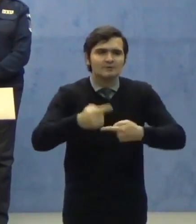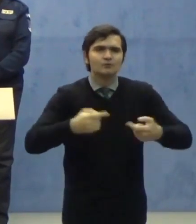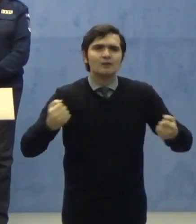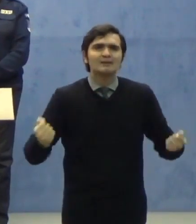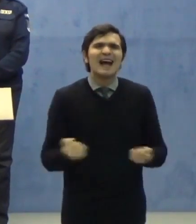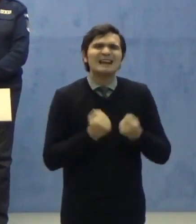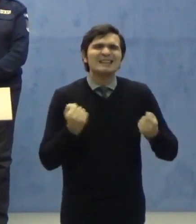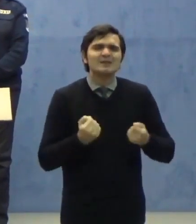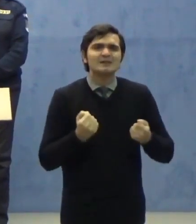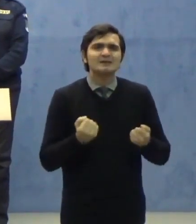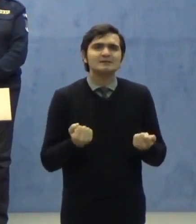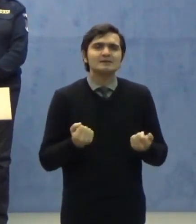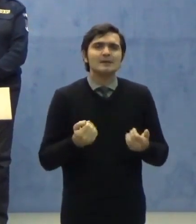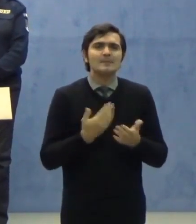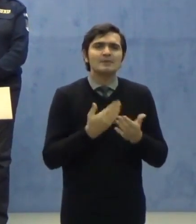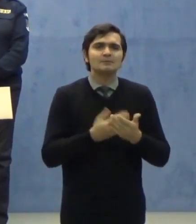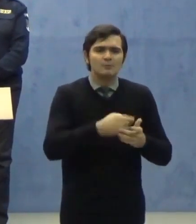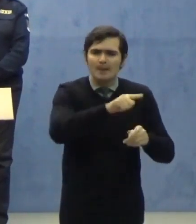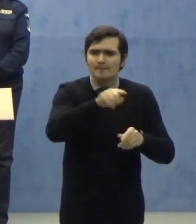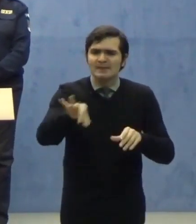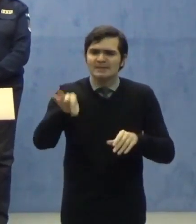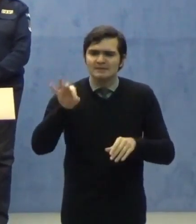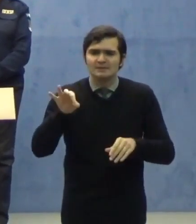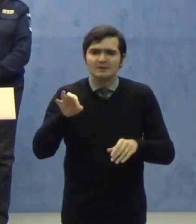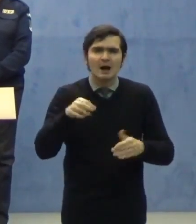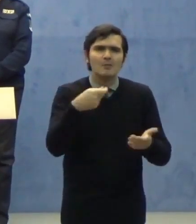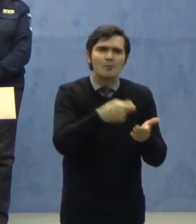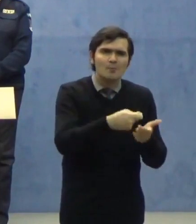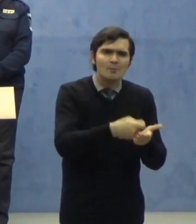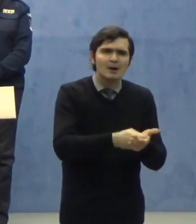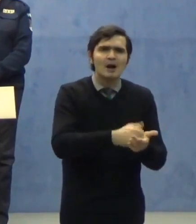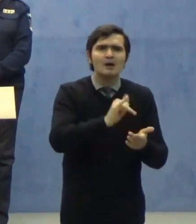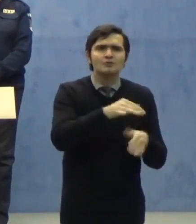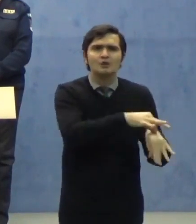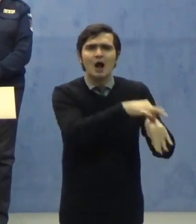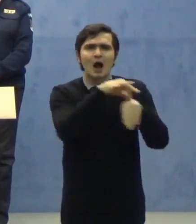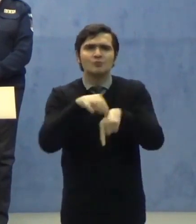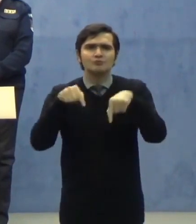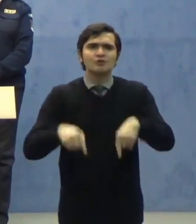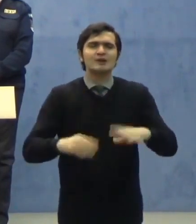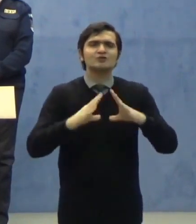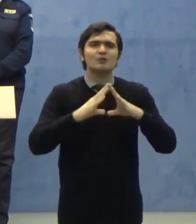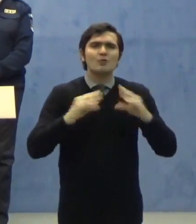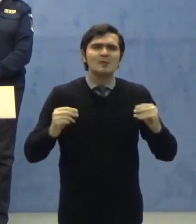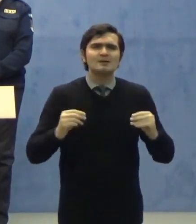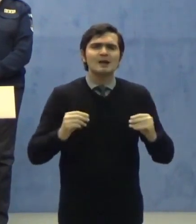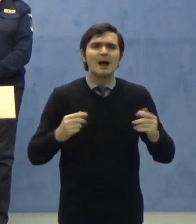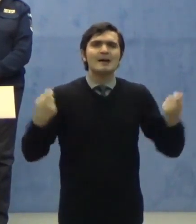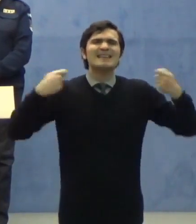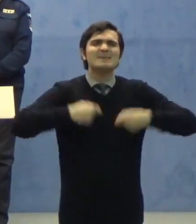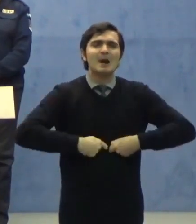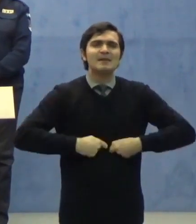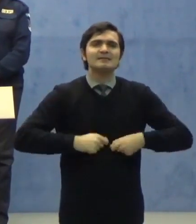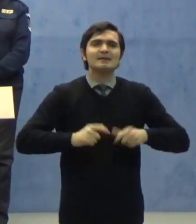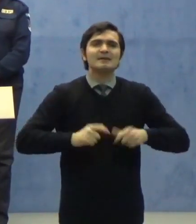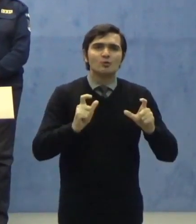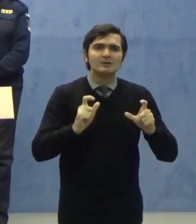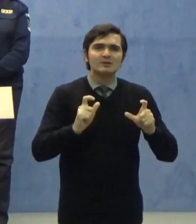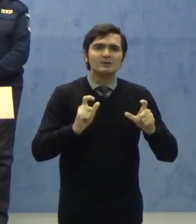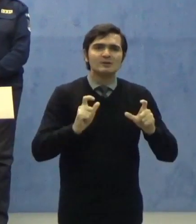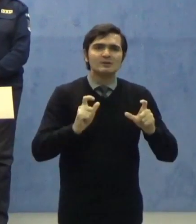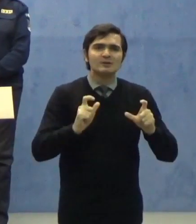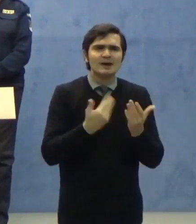identificarea, achiziționarea și aducerea în țară a unor echipamente de protecție necesare situație în care ne aflăm,